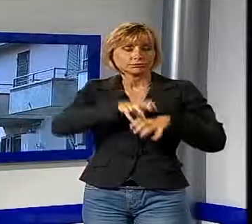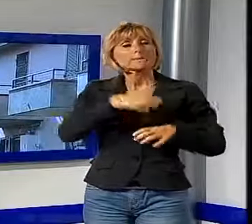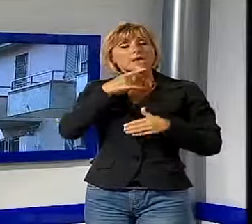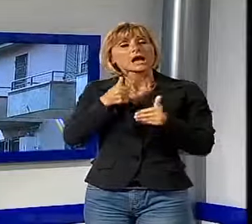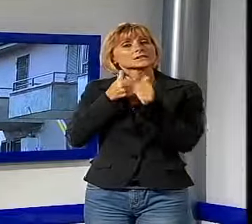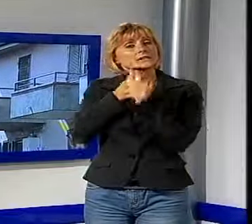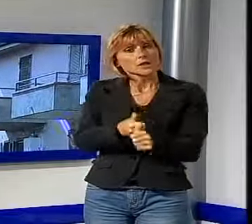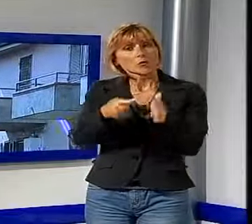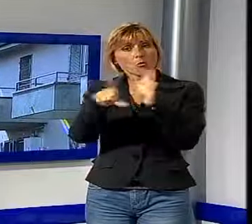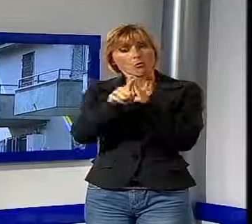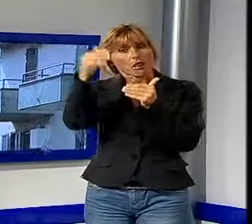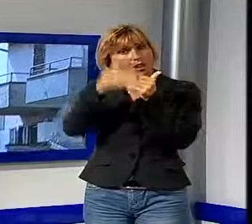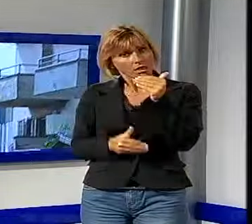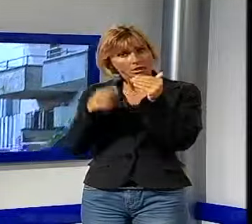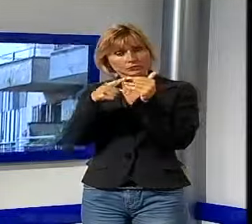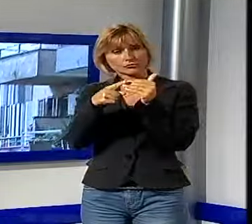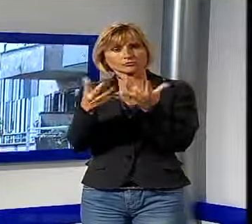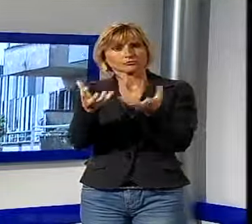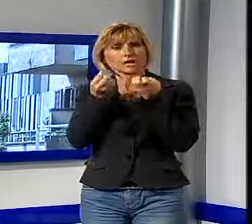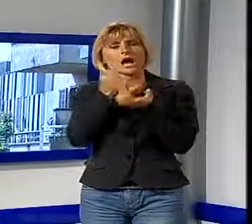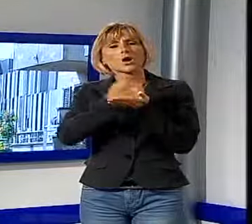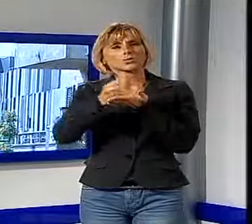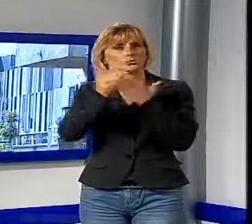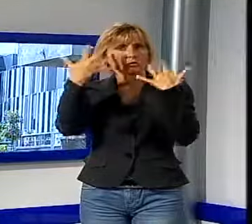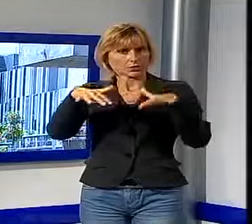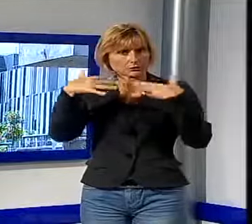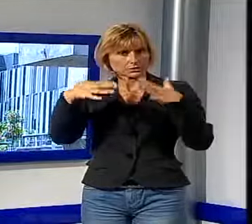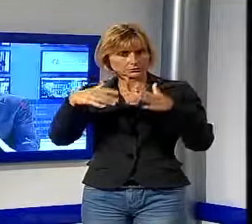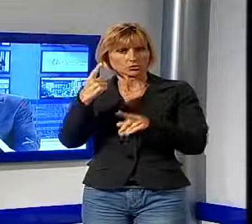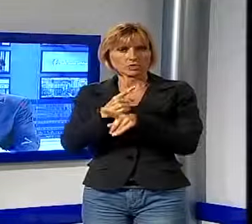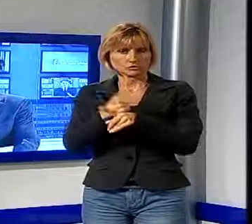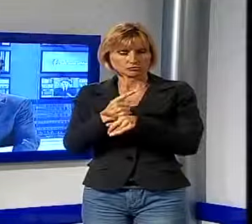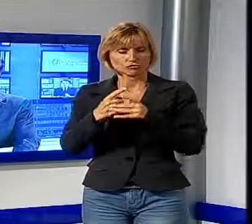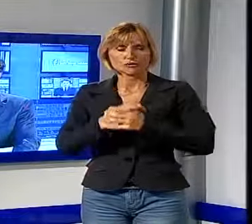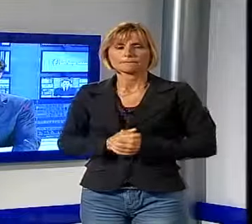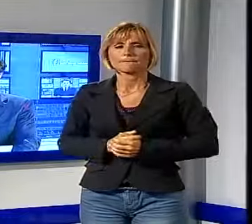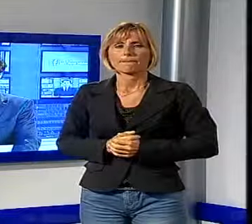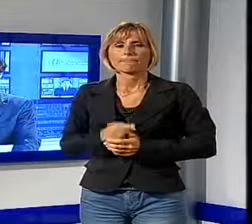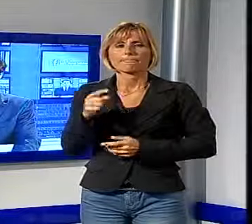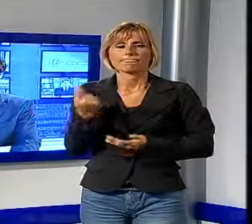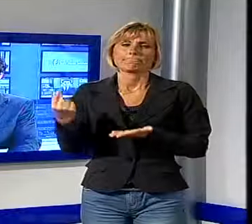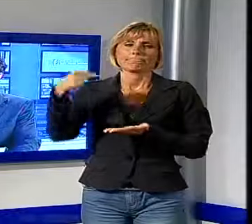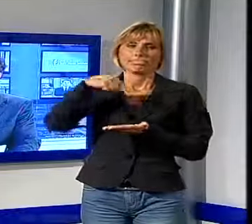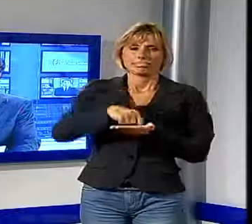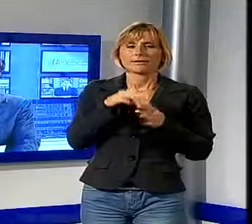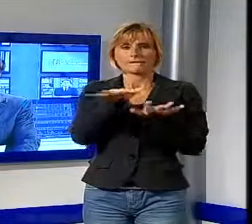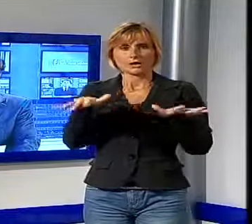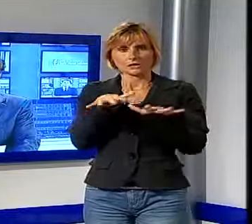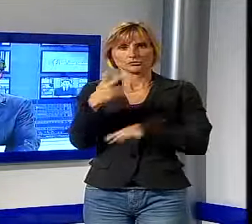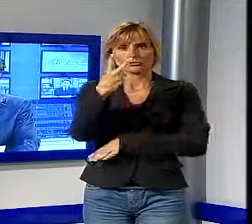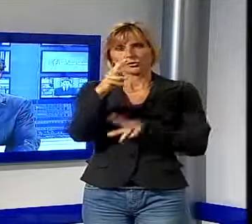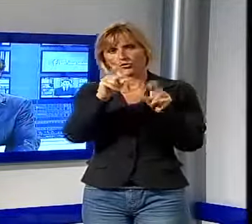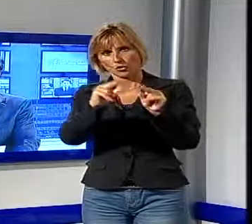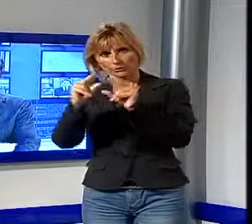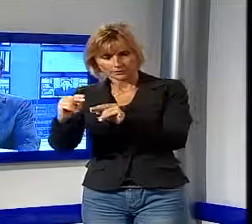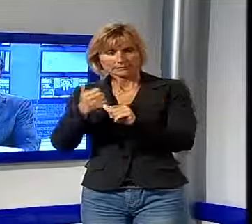legge e ha ottenuto tutte le autorizzazioni necessarie. Ritorniamo in Versilia per due notizie. Innanzitutto